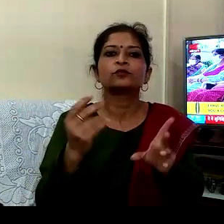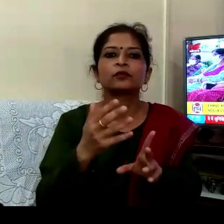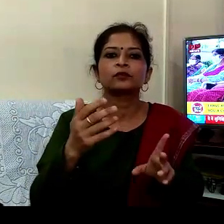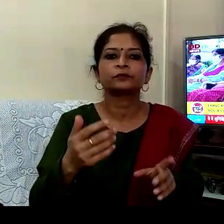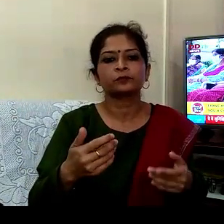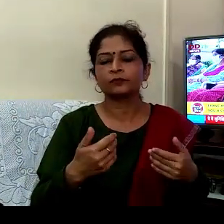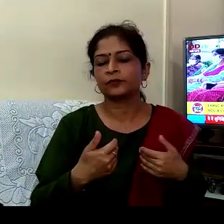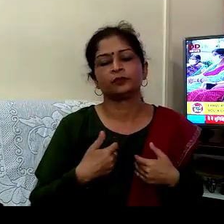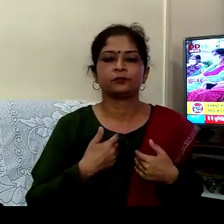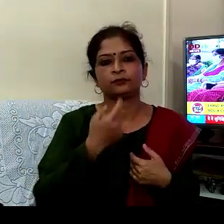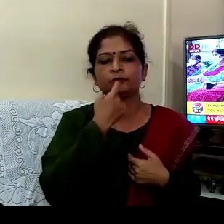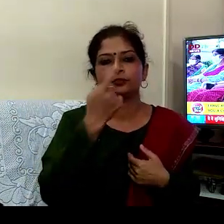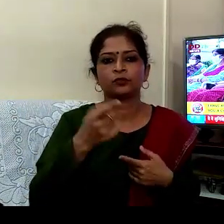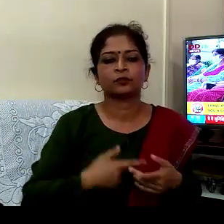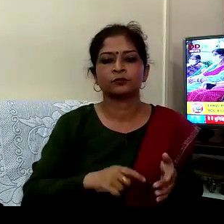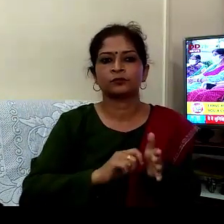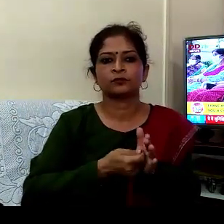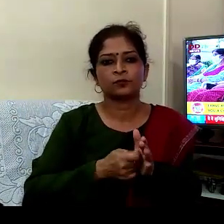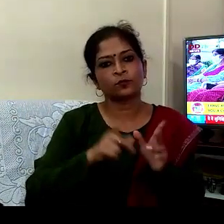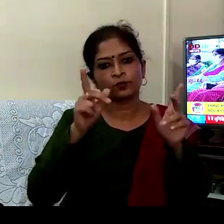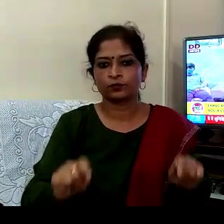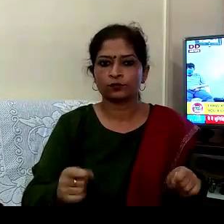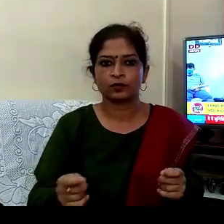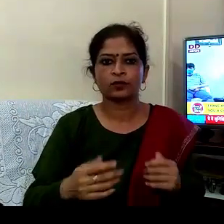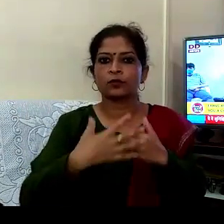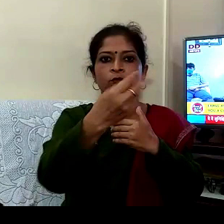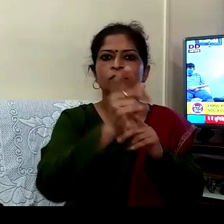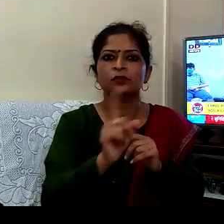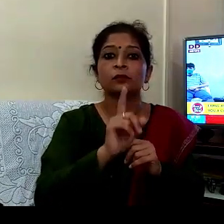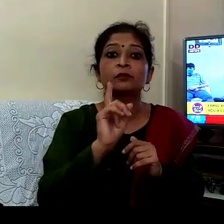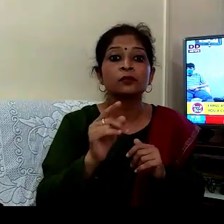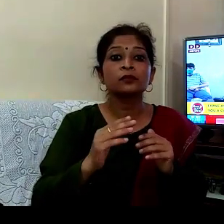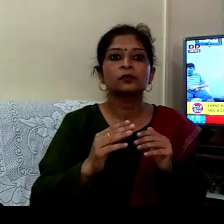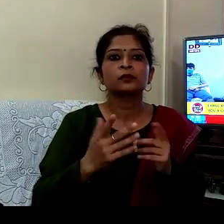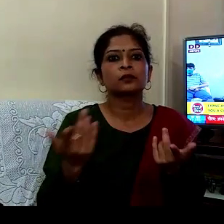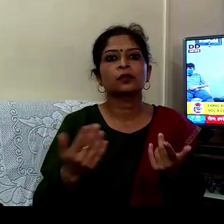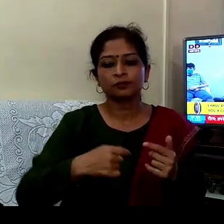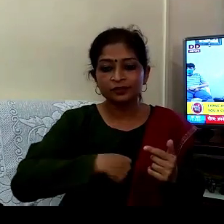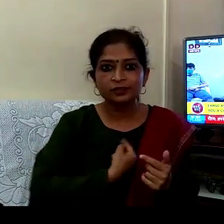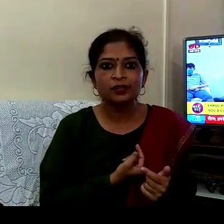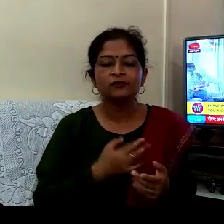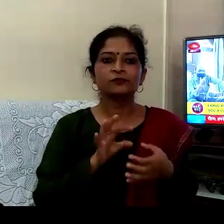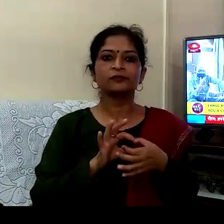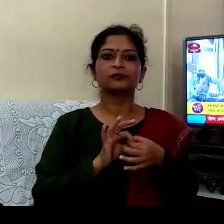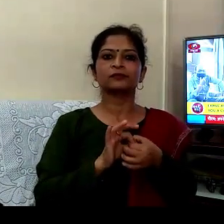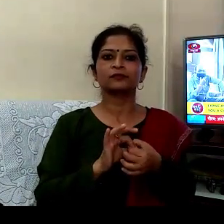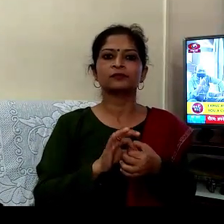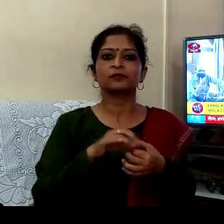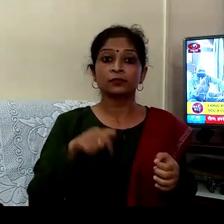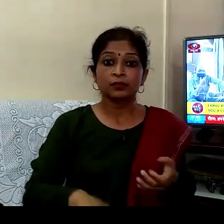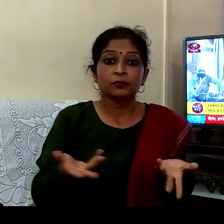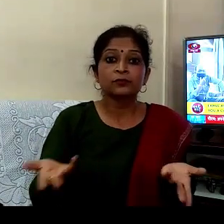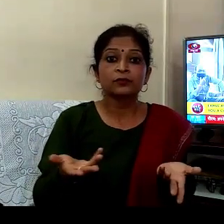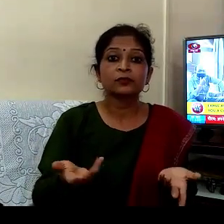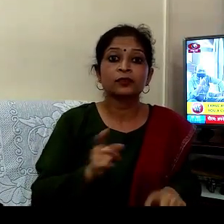بتا نکلنے کے لئے منا کیا ہے لیکن آپ کو اپنے بیتر جھوکنے کے لئے اوثر بھی دیا ہے یہ موقع